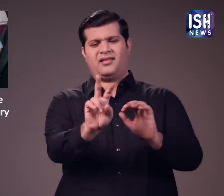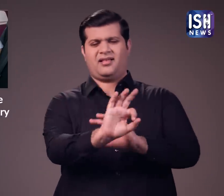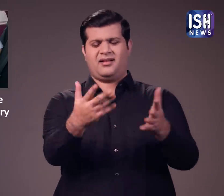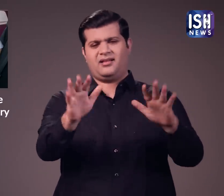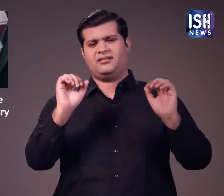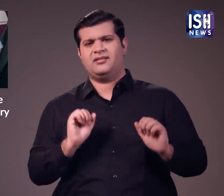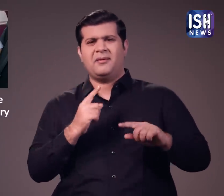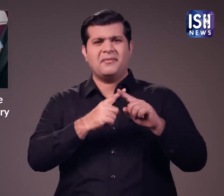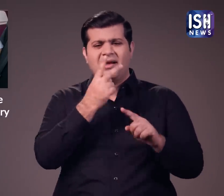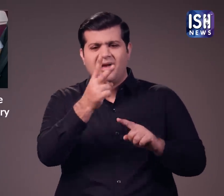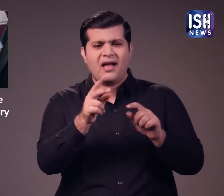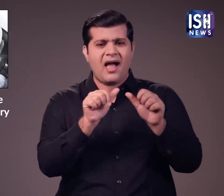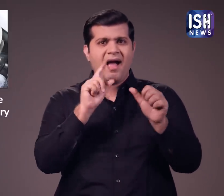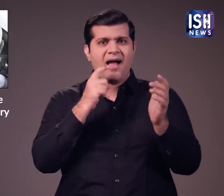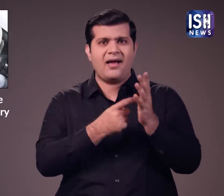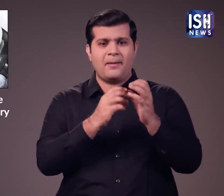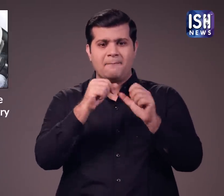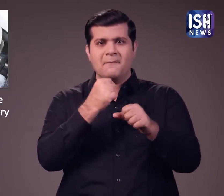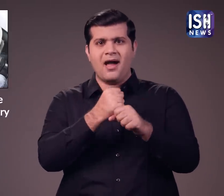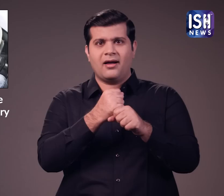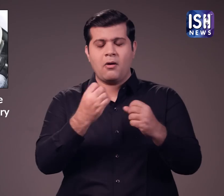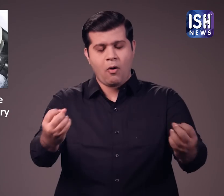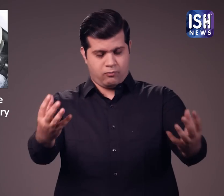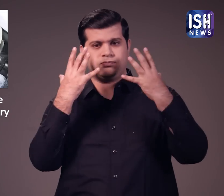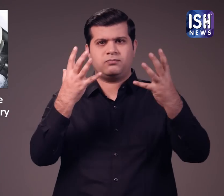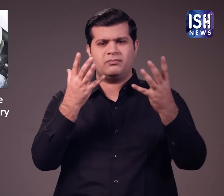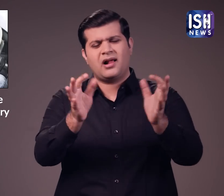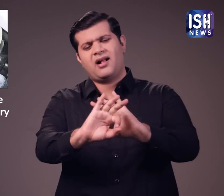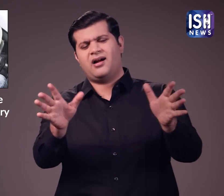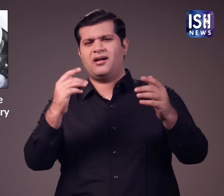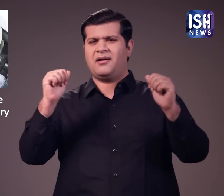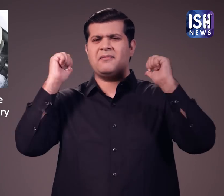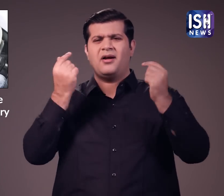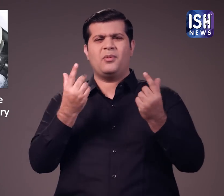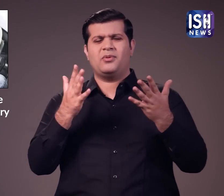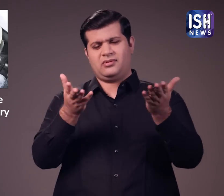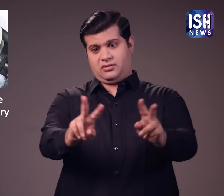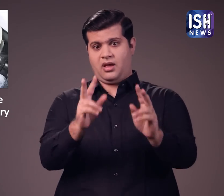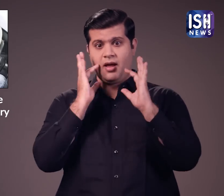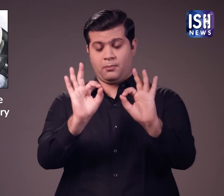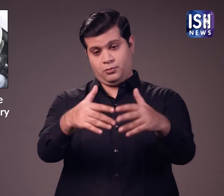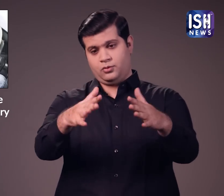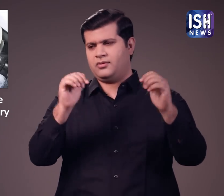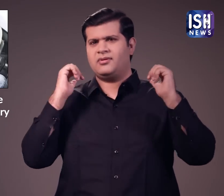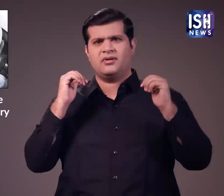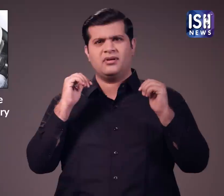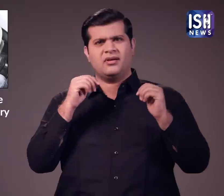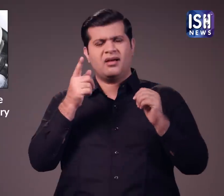पर बैटे लोग ही सीट बेल्ट पहनते हैं और सुरक्षा के लिए एरबैक भी होते हैं उन्हें लगता है कि पिछली सीट में इसकी जरुवत नहीं है